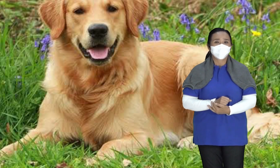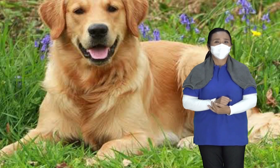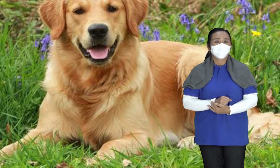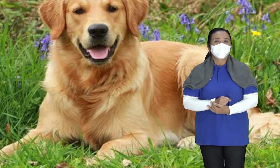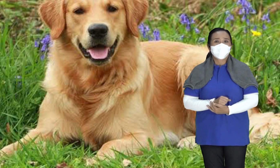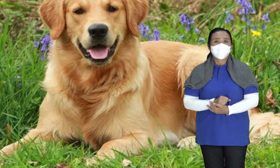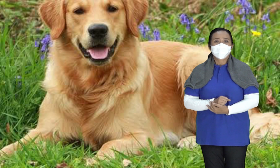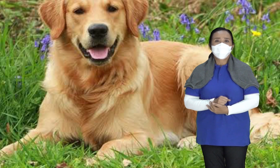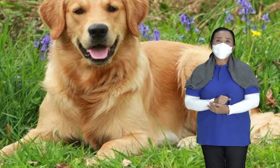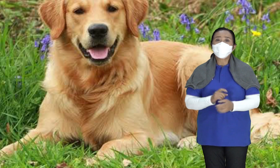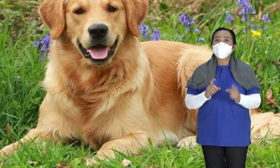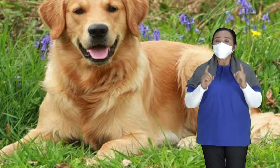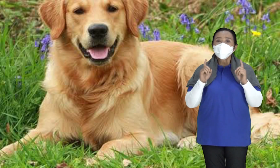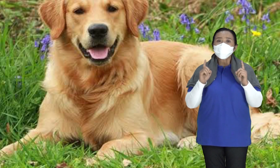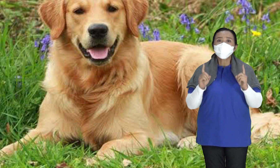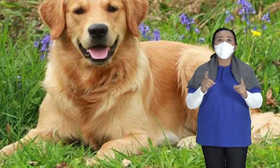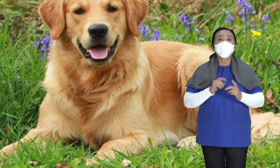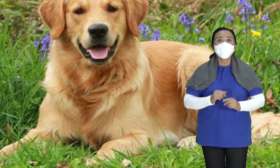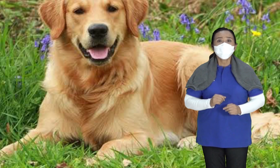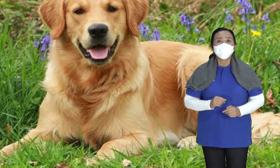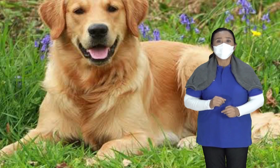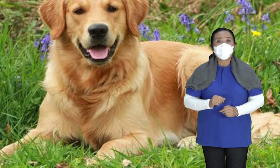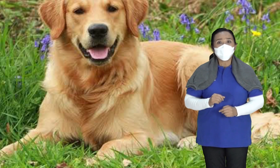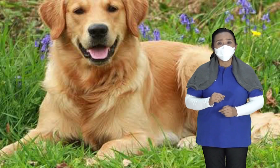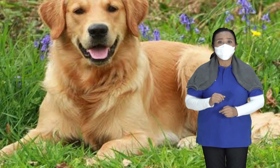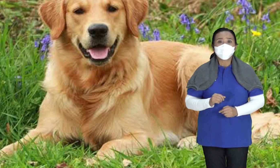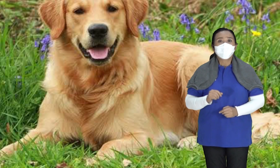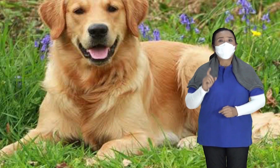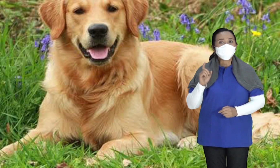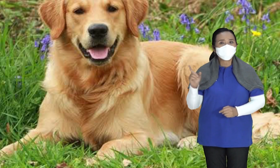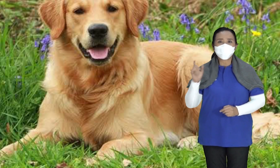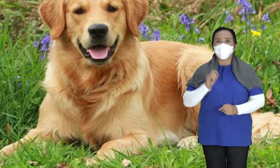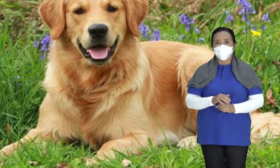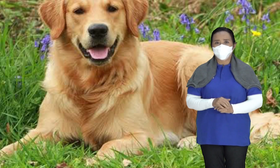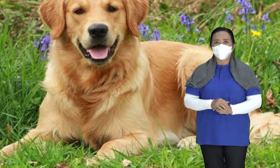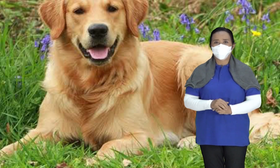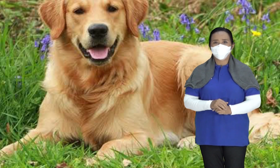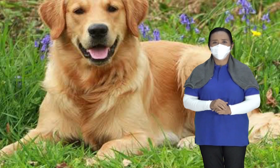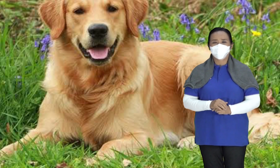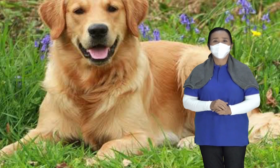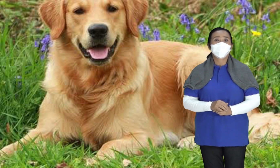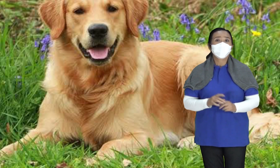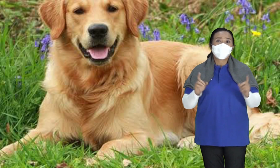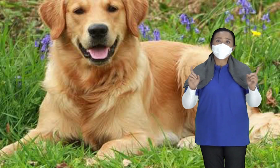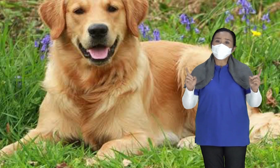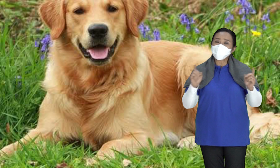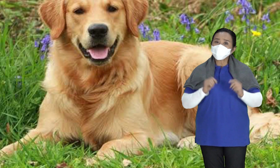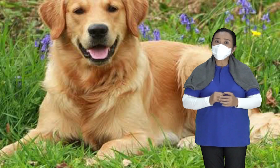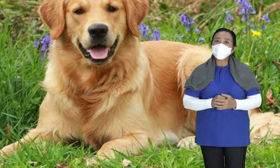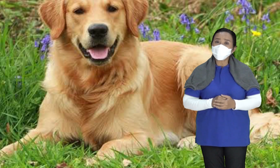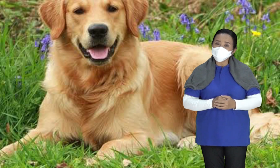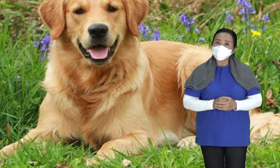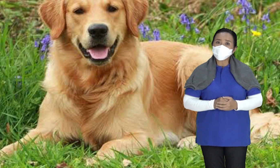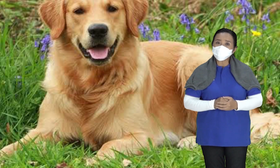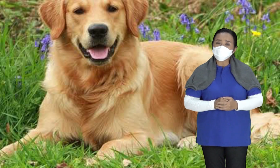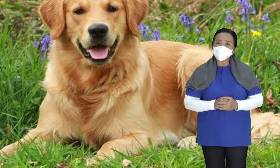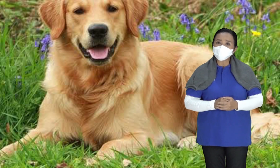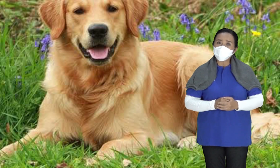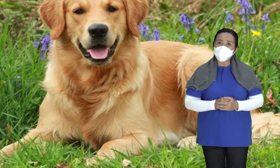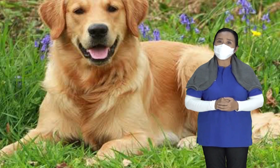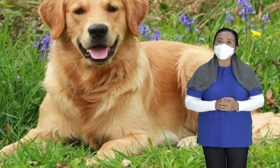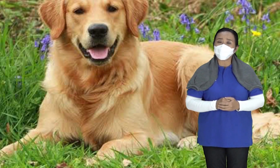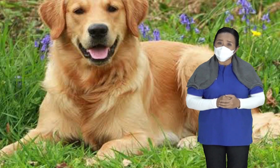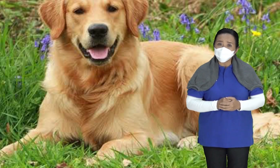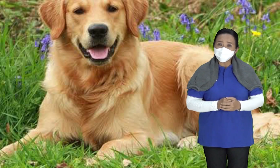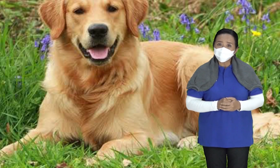Ya yaitu the story of Hachiko Anak-anak pernah dengar cerita